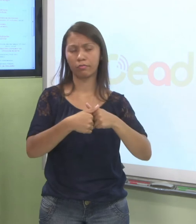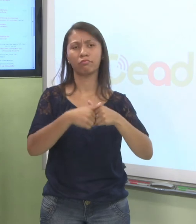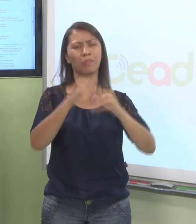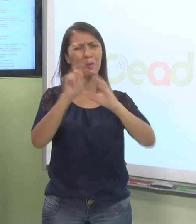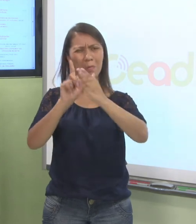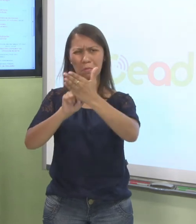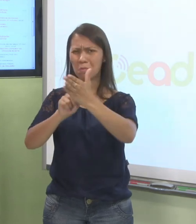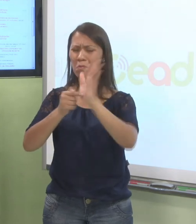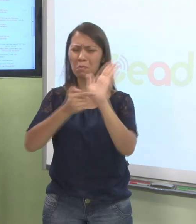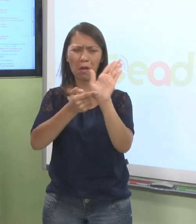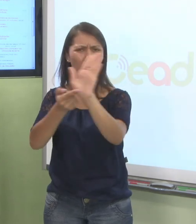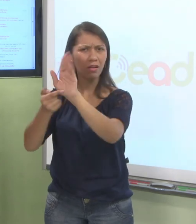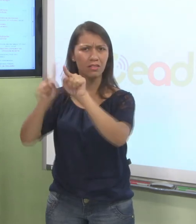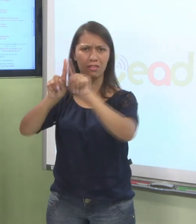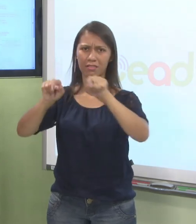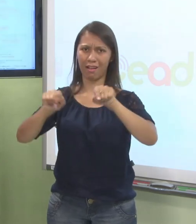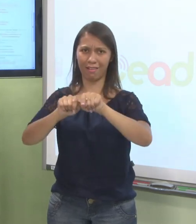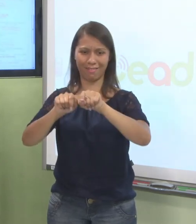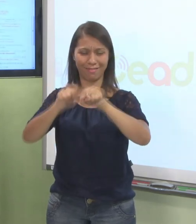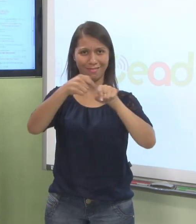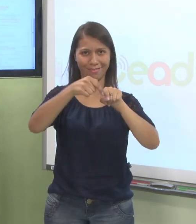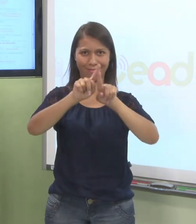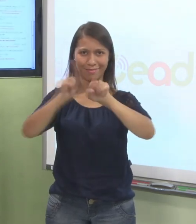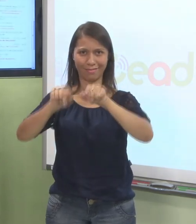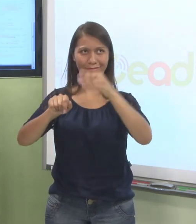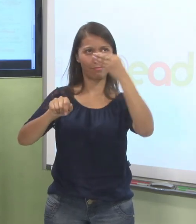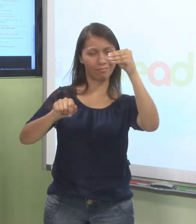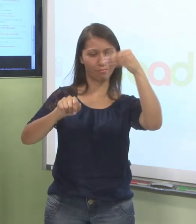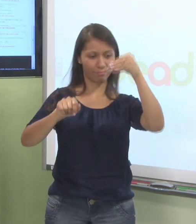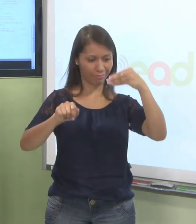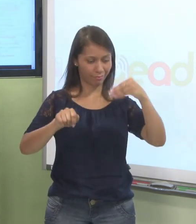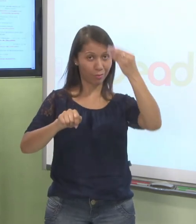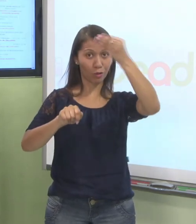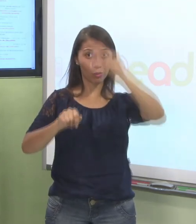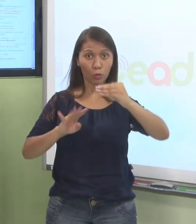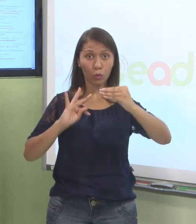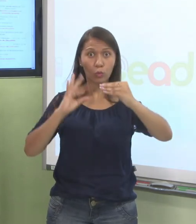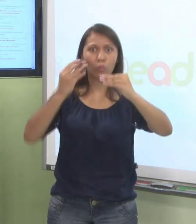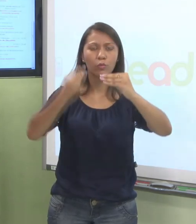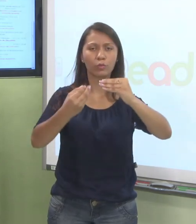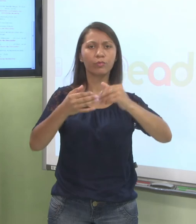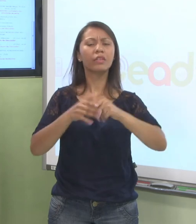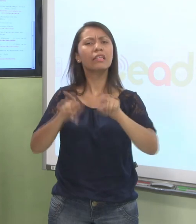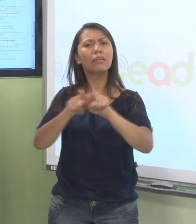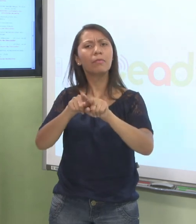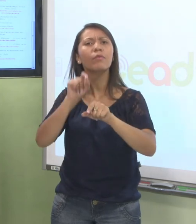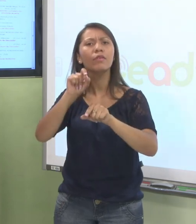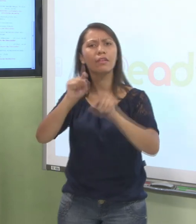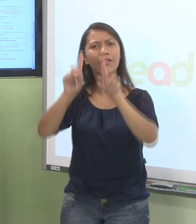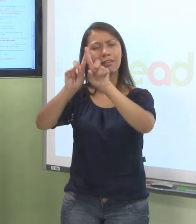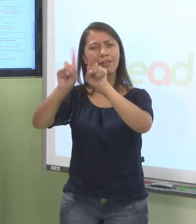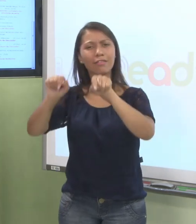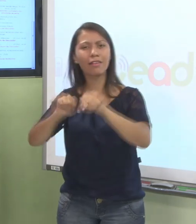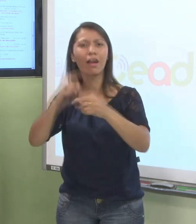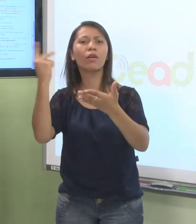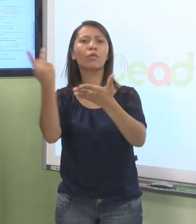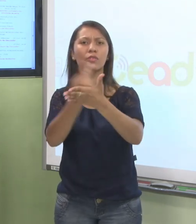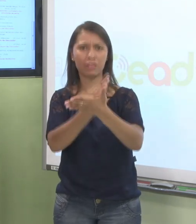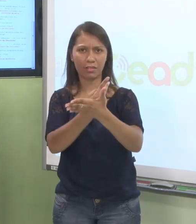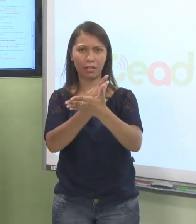todas na sala. Descendo aqui, tem a atividade recente, que é o que aconteceu na sala em um período pequeno. Só